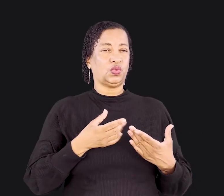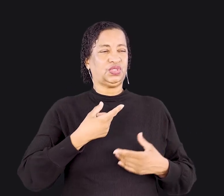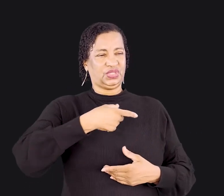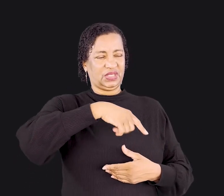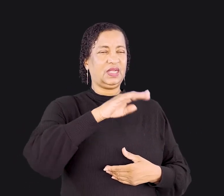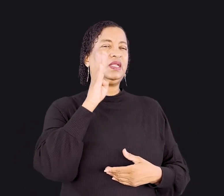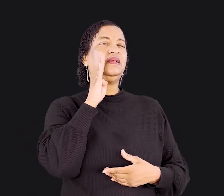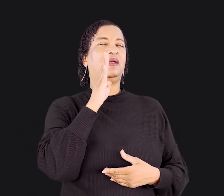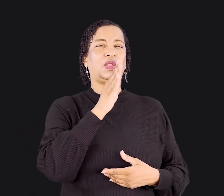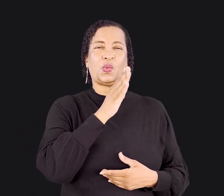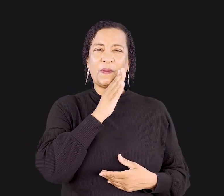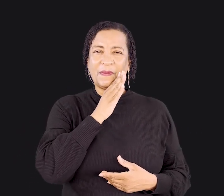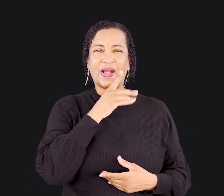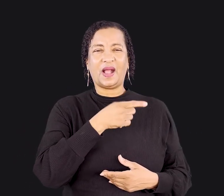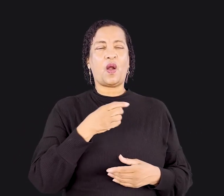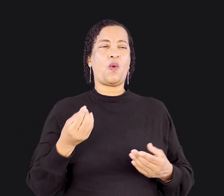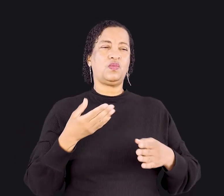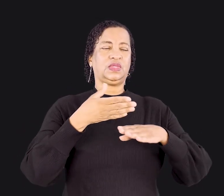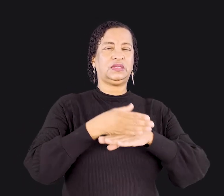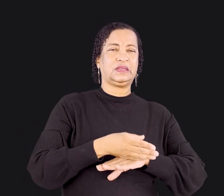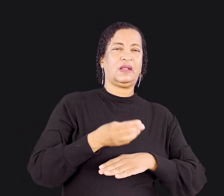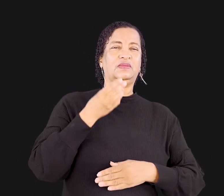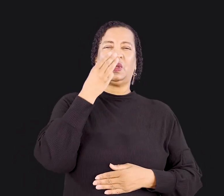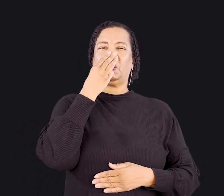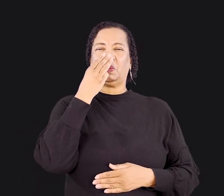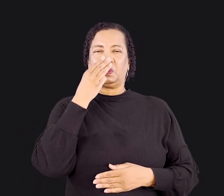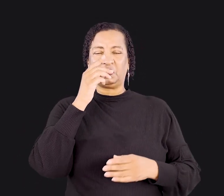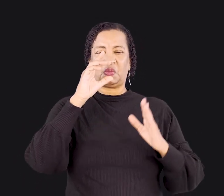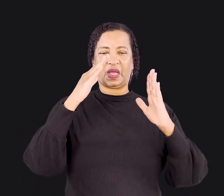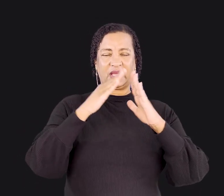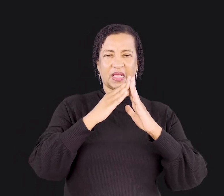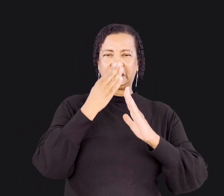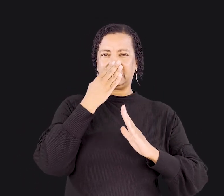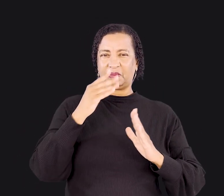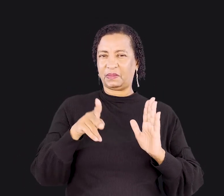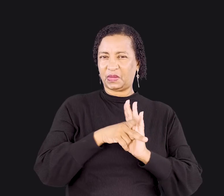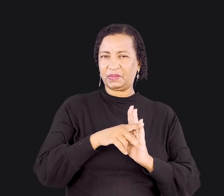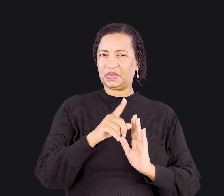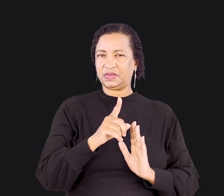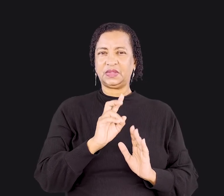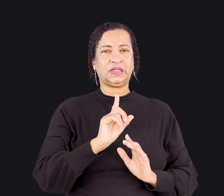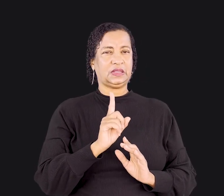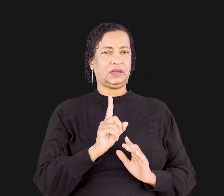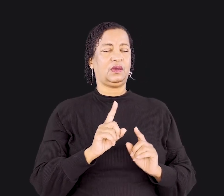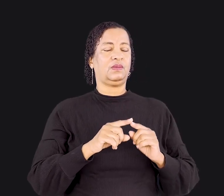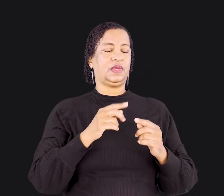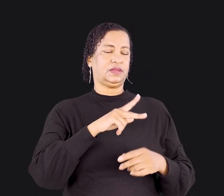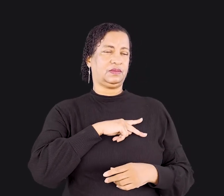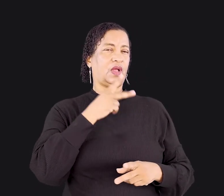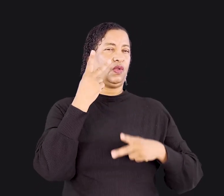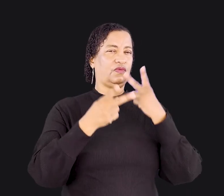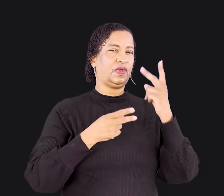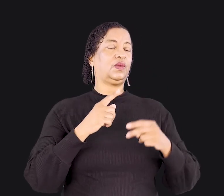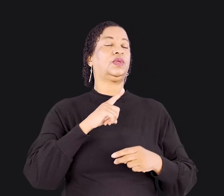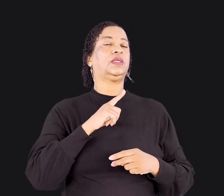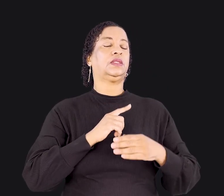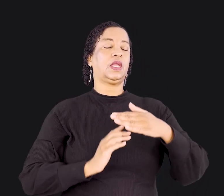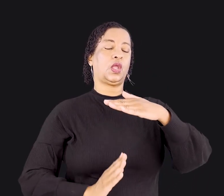nem entraria num prostíbulo, porque ele continuava sujeito à lei de Cristo. Paulo quis dizer que existe um limite para